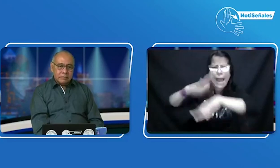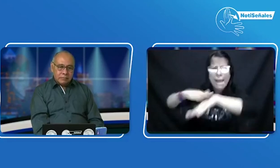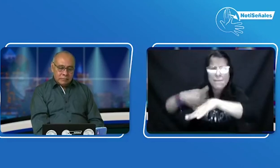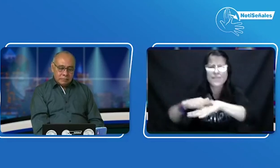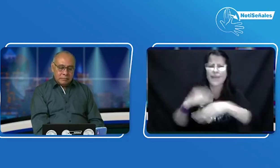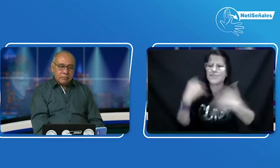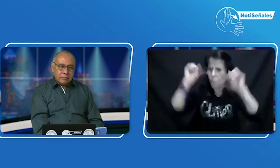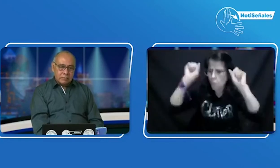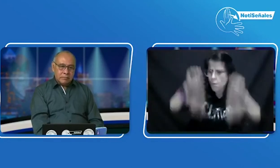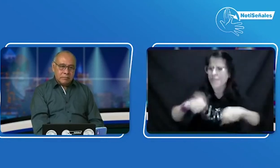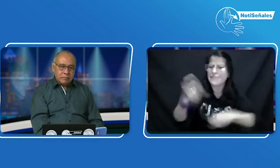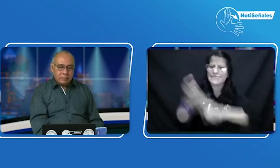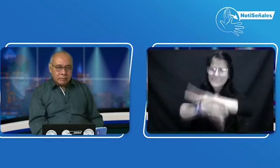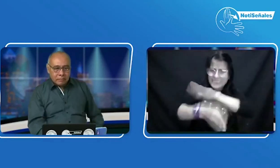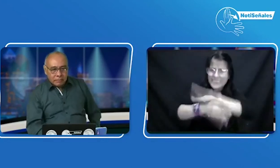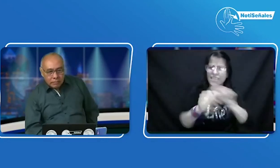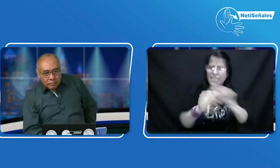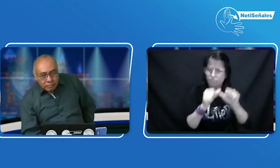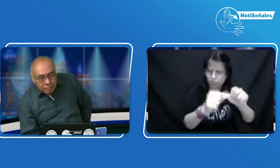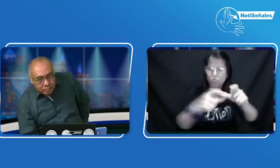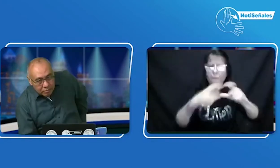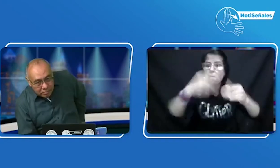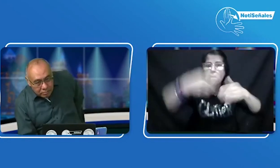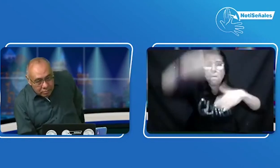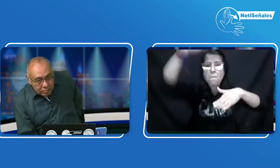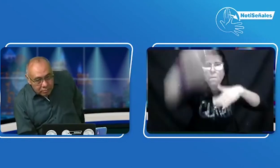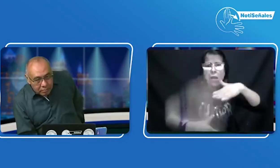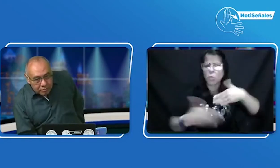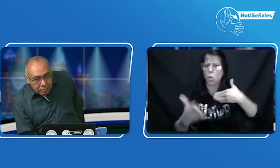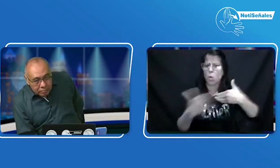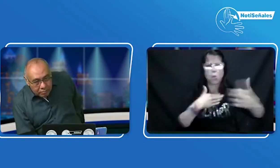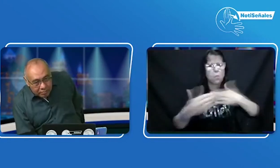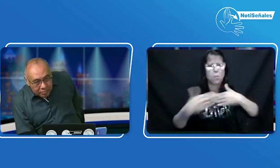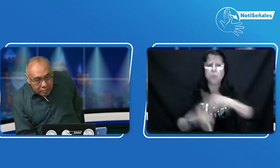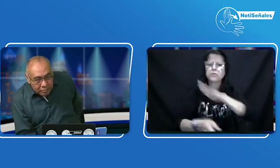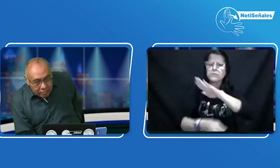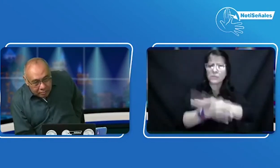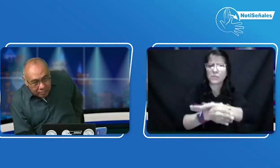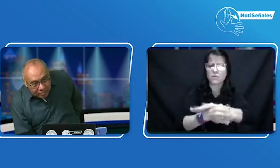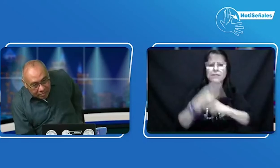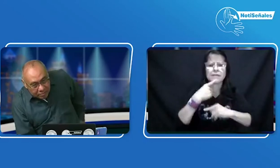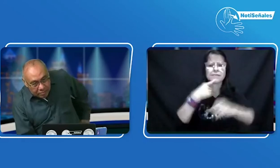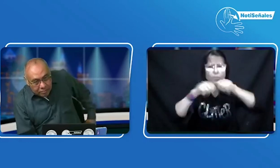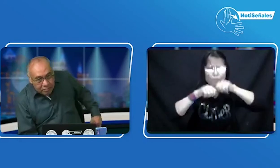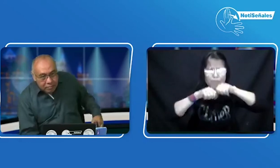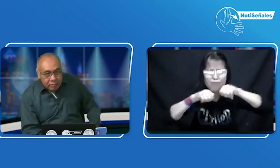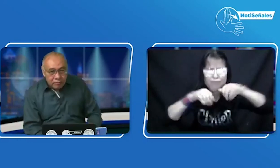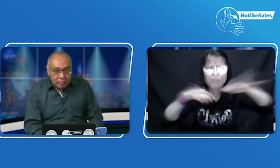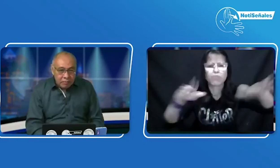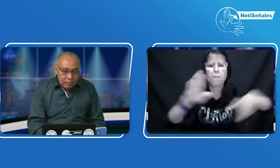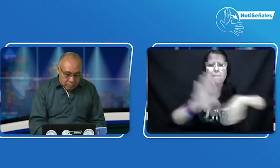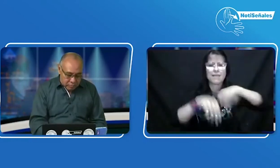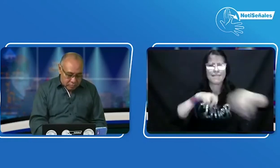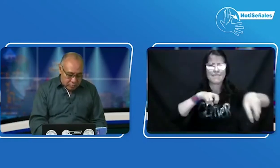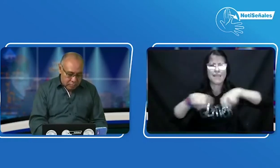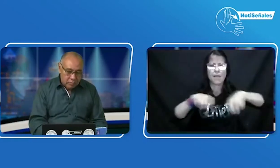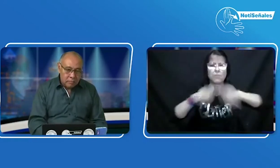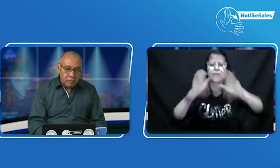o acceder al trabajo o a otras cosas. Entonces es muy importante tenerla. Nosotros continuamos y